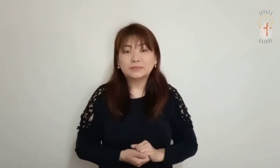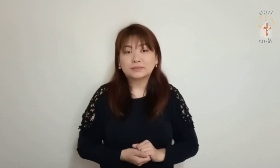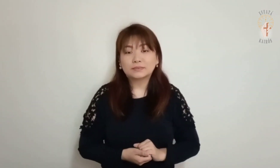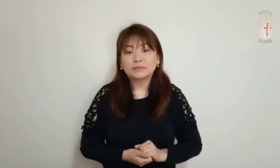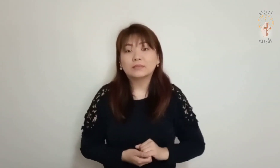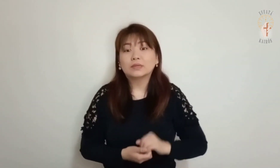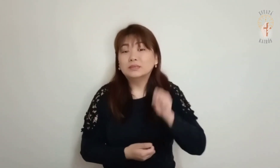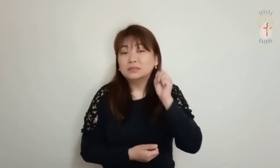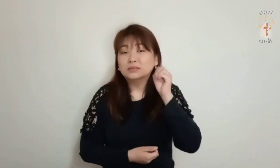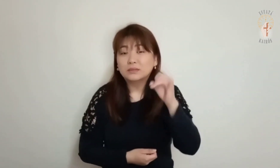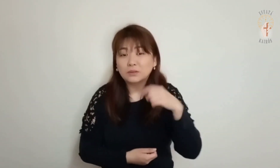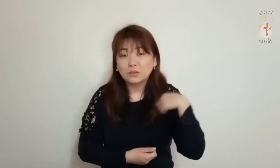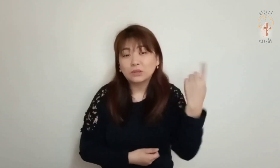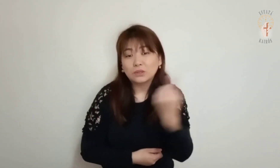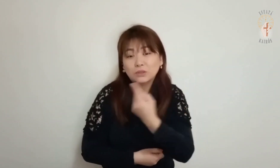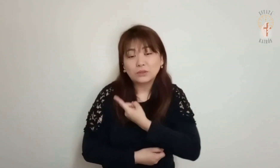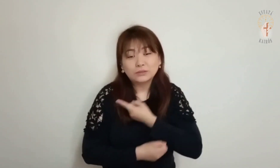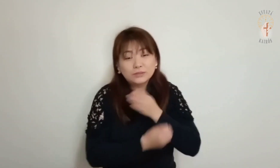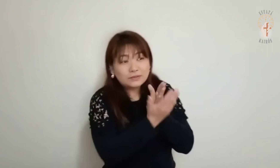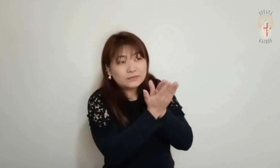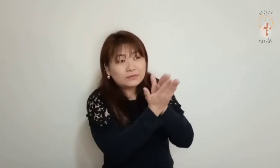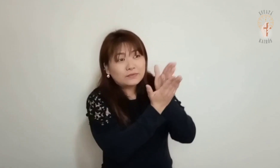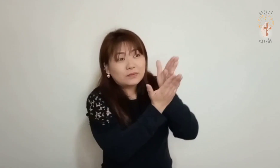Se lhe somos infiéis